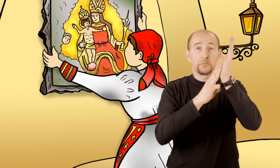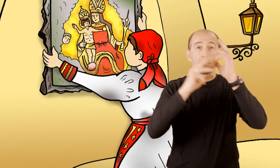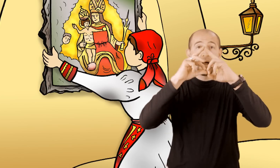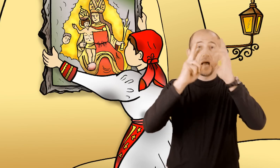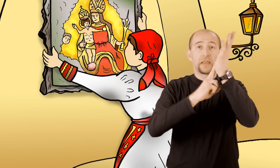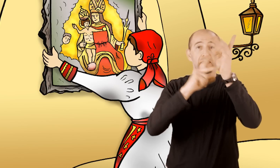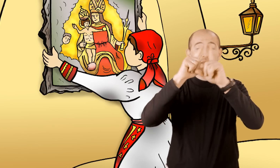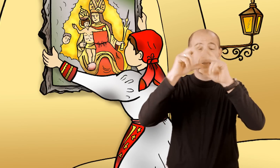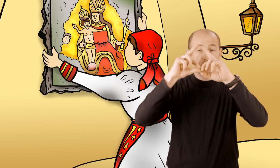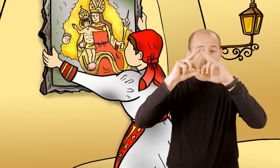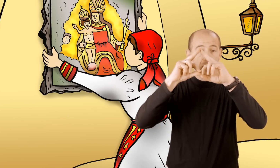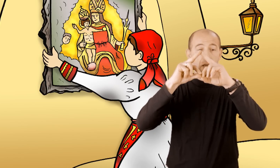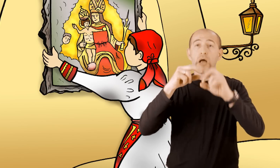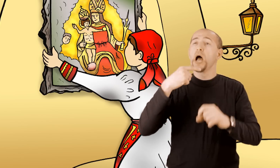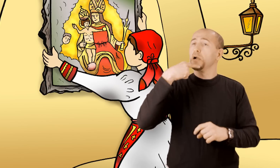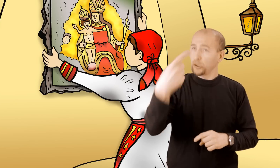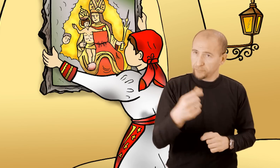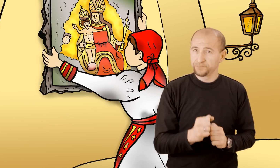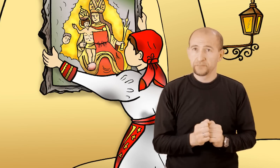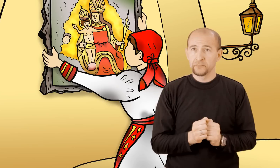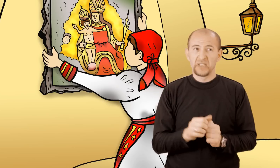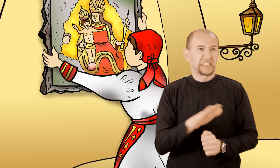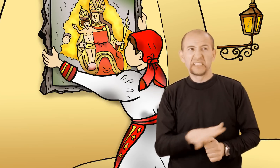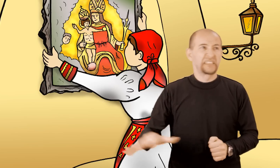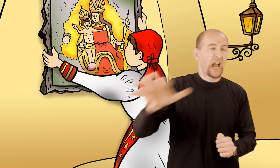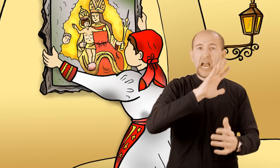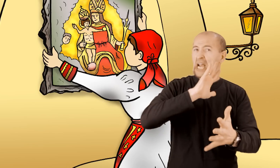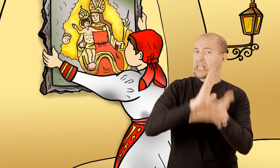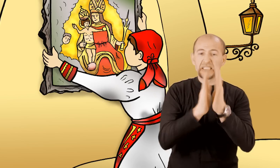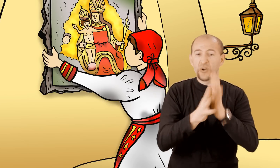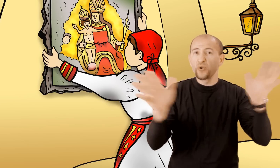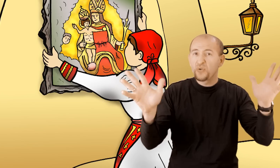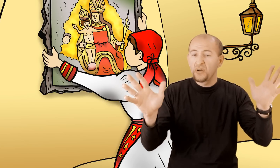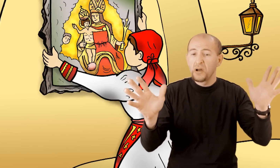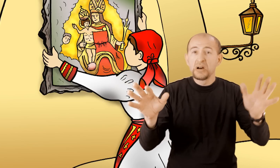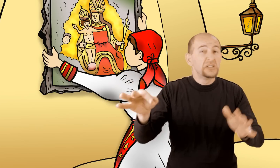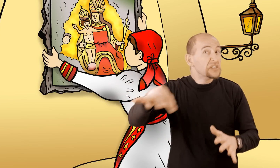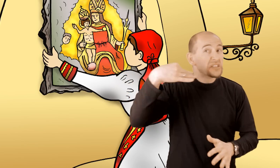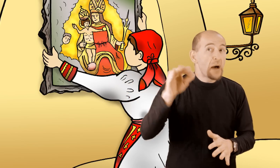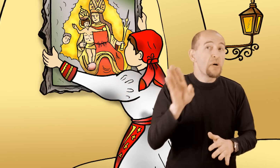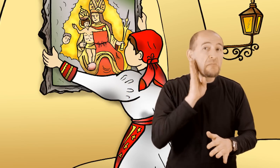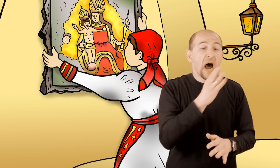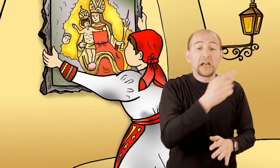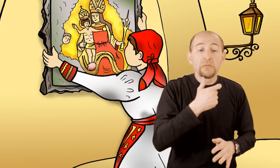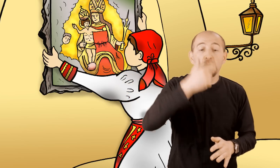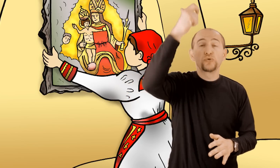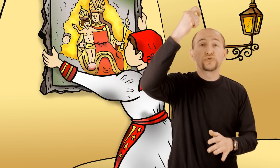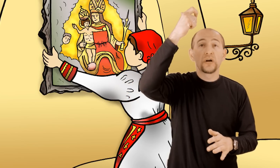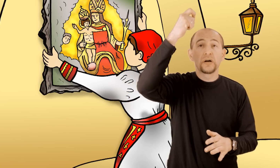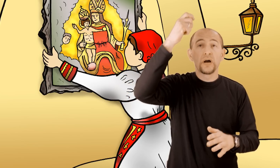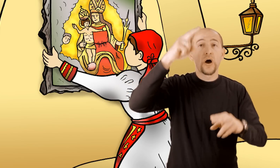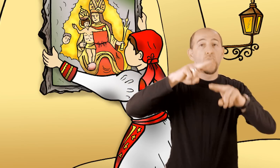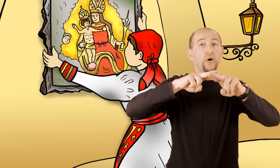Manda zaključi Sve je izgorilo. Sve, samo majka Božja ostaje u gradu našemu.